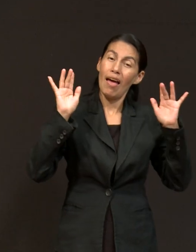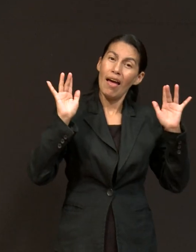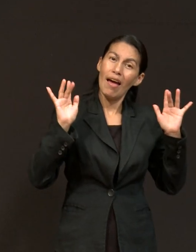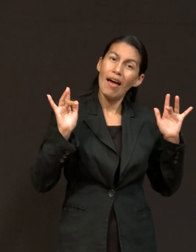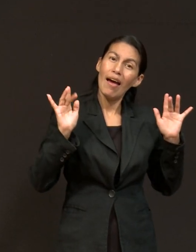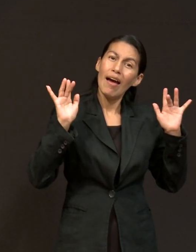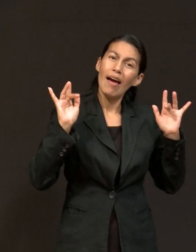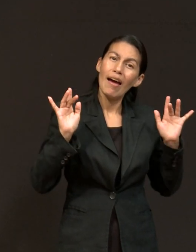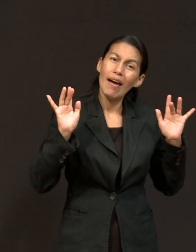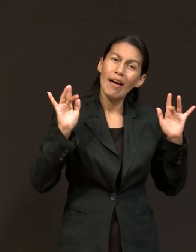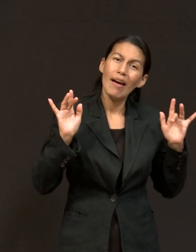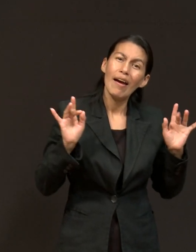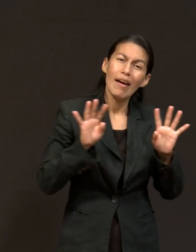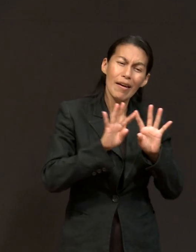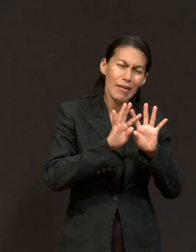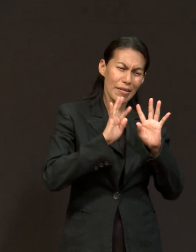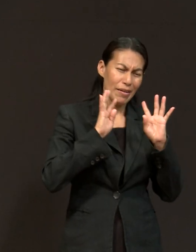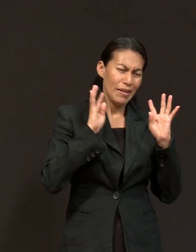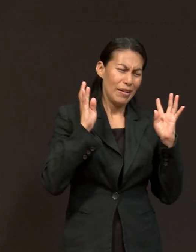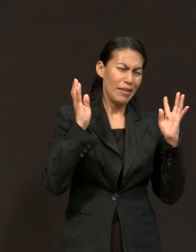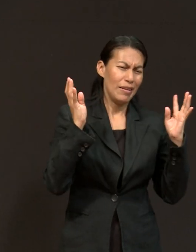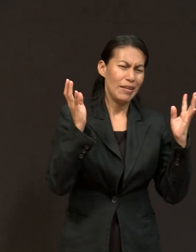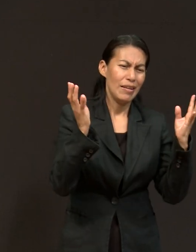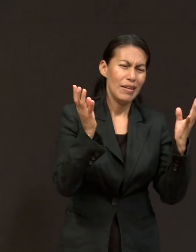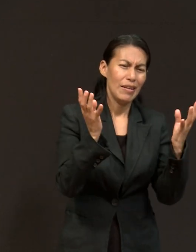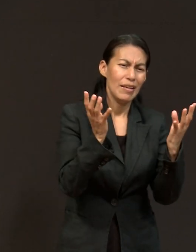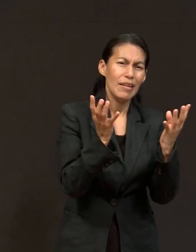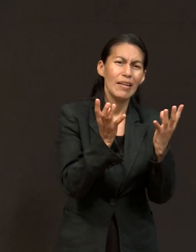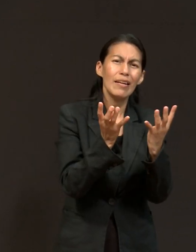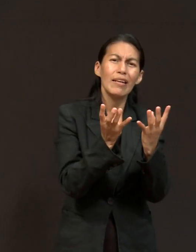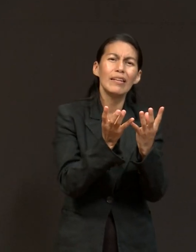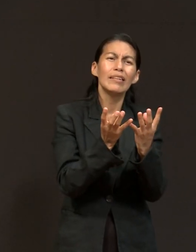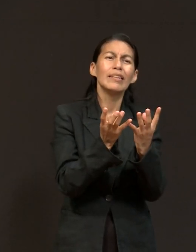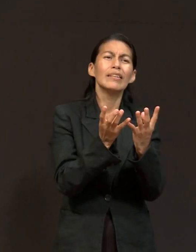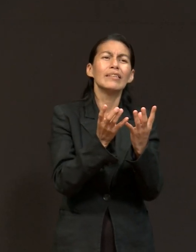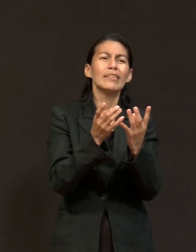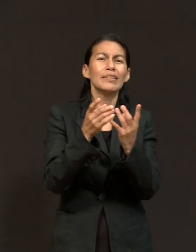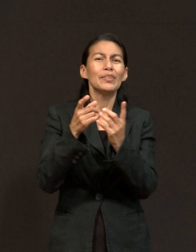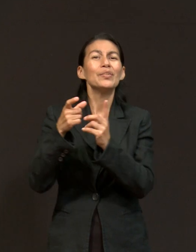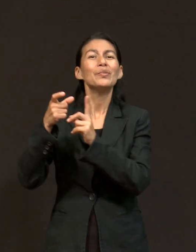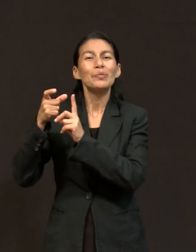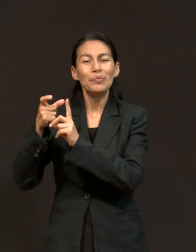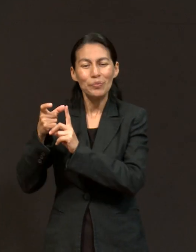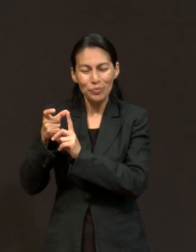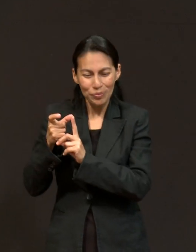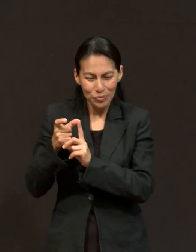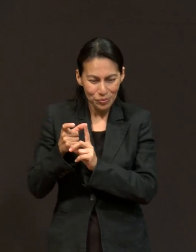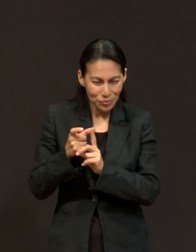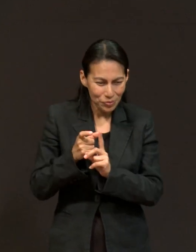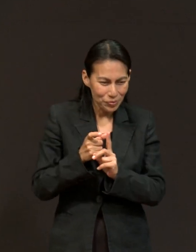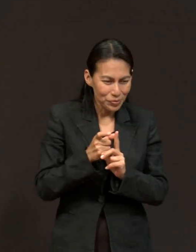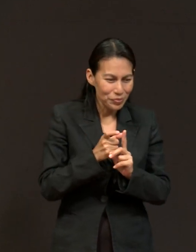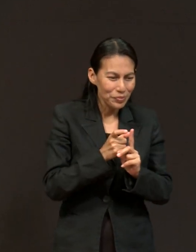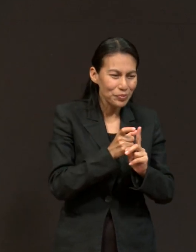Mis ángeles cerca están, Cerca de ti.